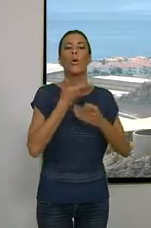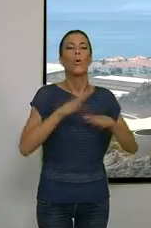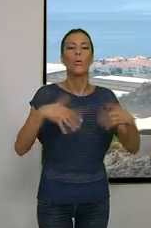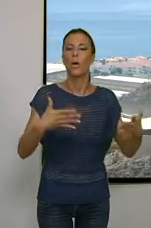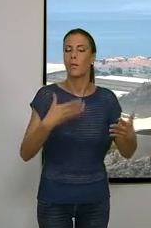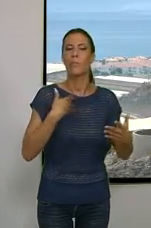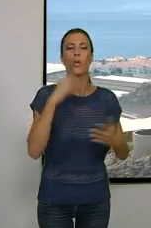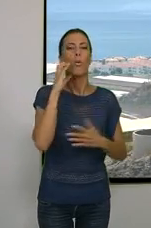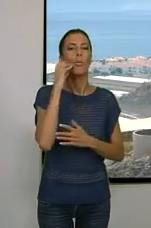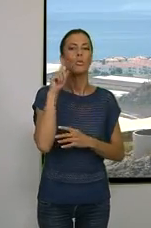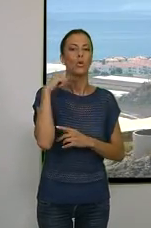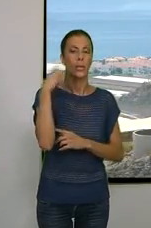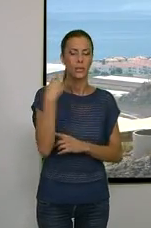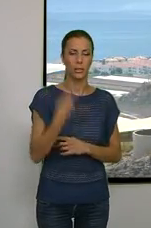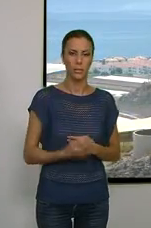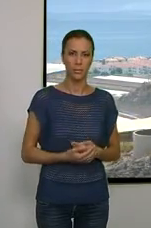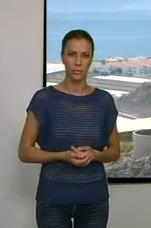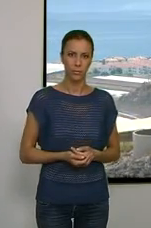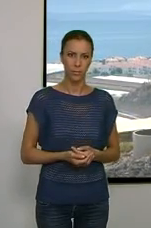tomate.